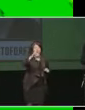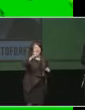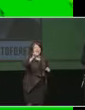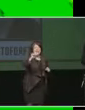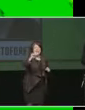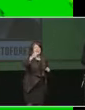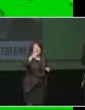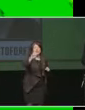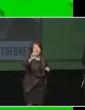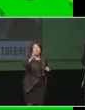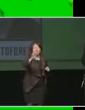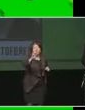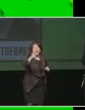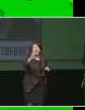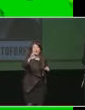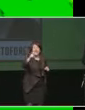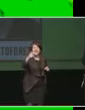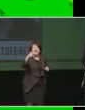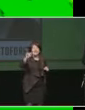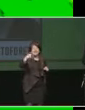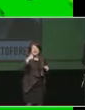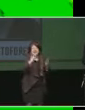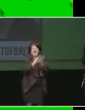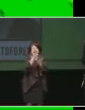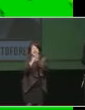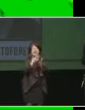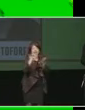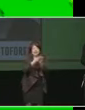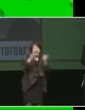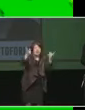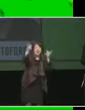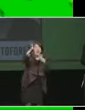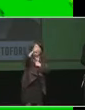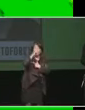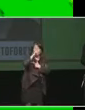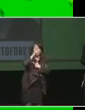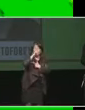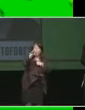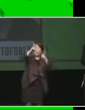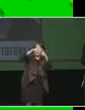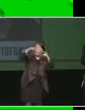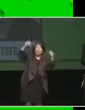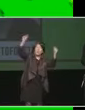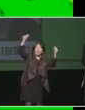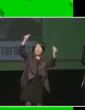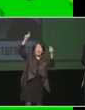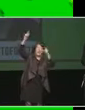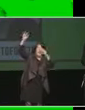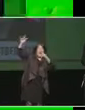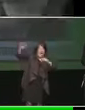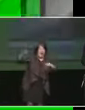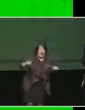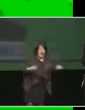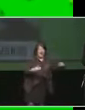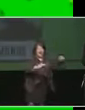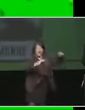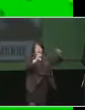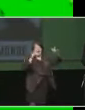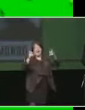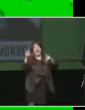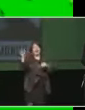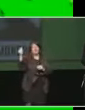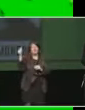vede il mondo della gravità zero nel cinquantennaro dell'allunaggio non sarà l'unica astronauta ci sarà per esempio Linda Raimondo che forse è la più giovane